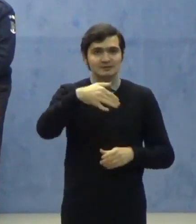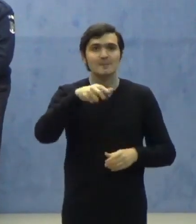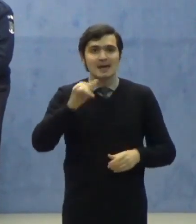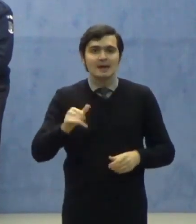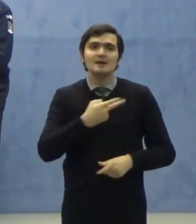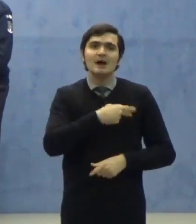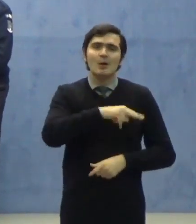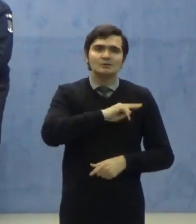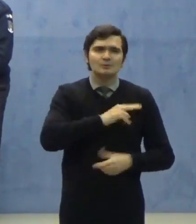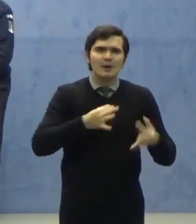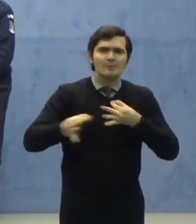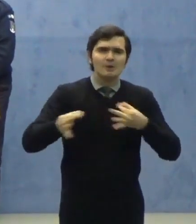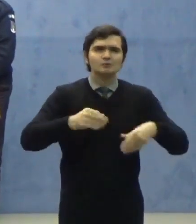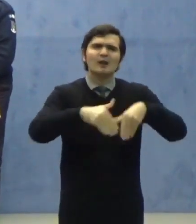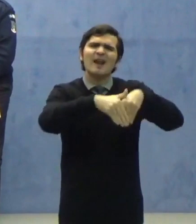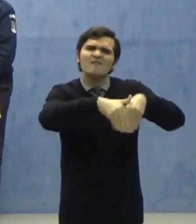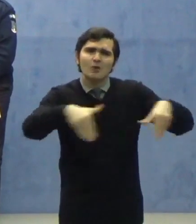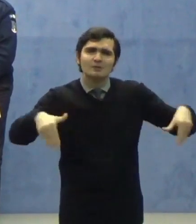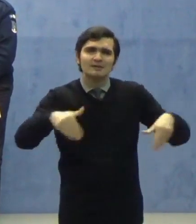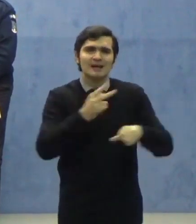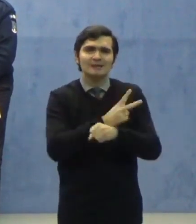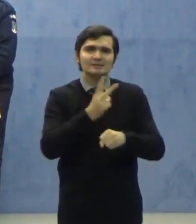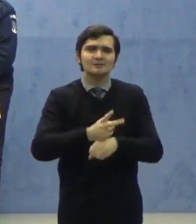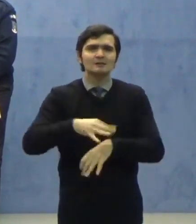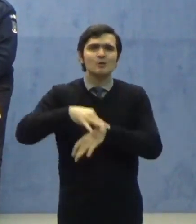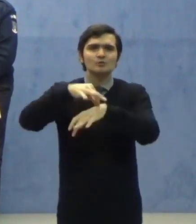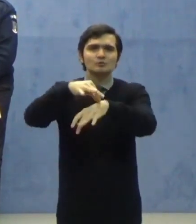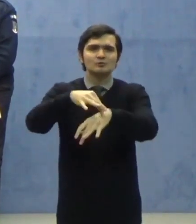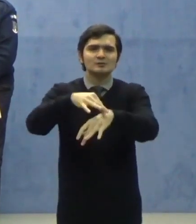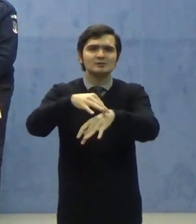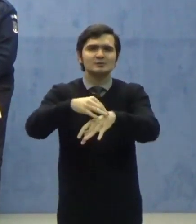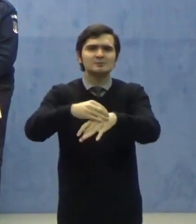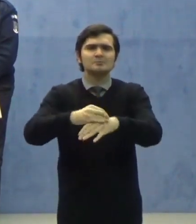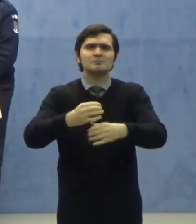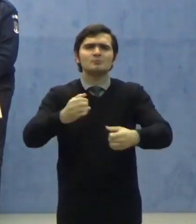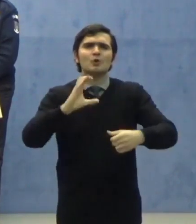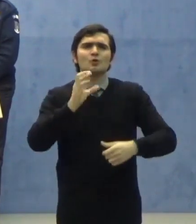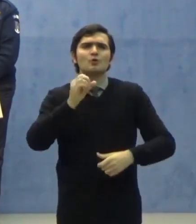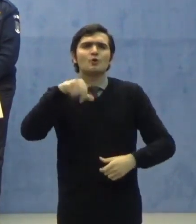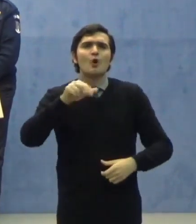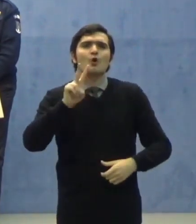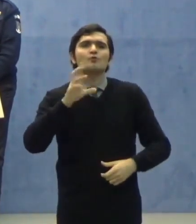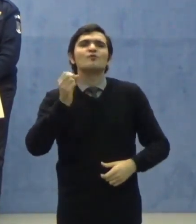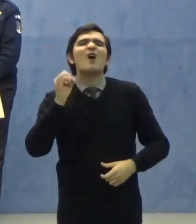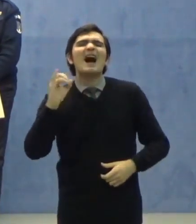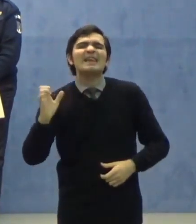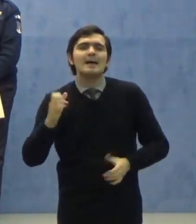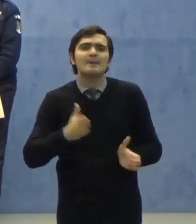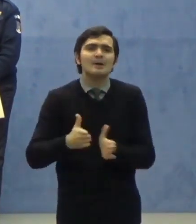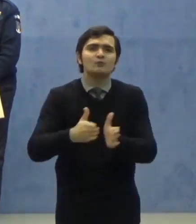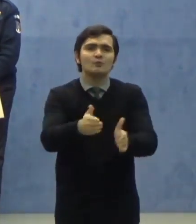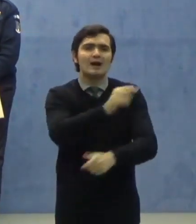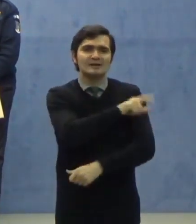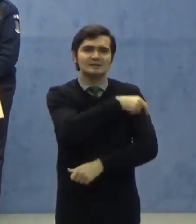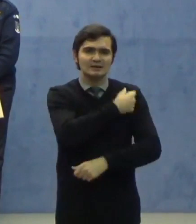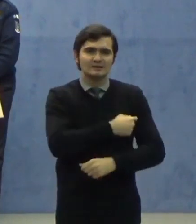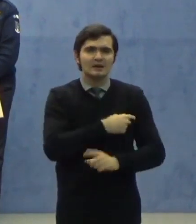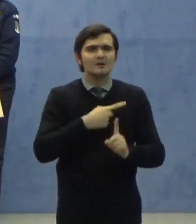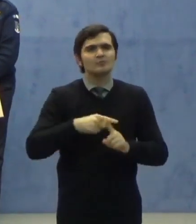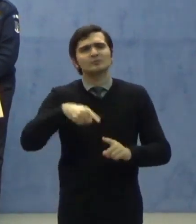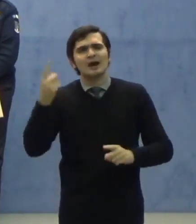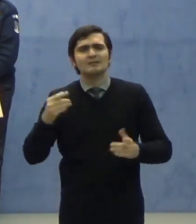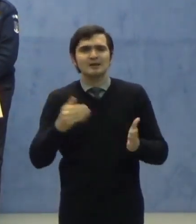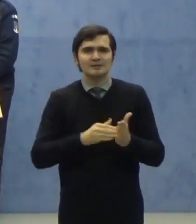de stat, au însoțit convoaiele pe culoarele sanitare și au desfăciurat alte misiuni specifice. Dintre angajații